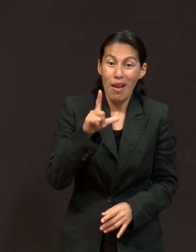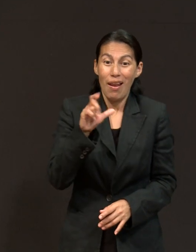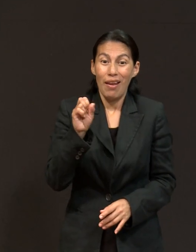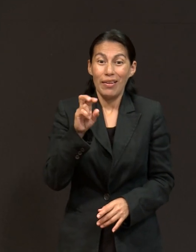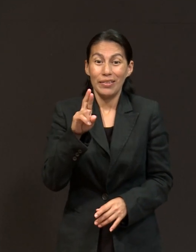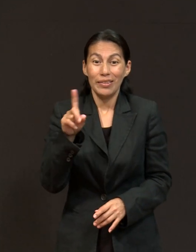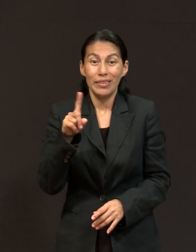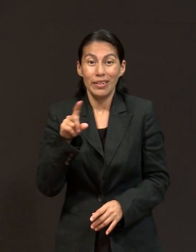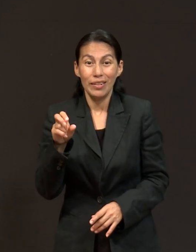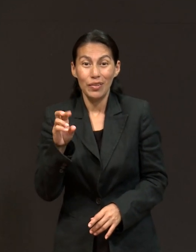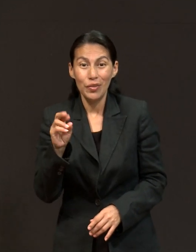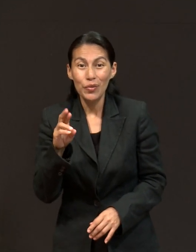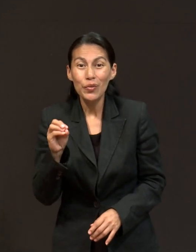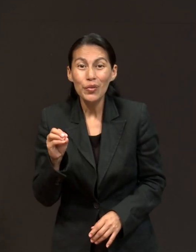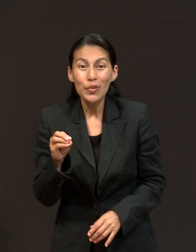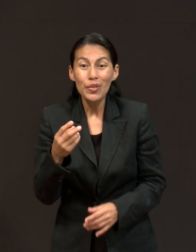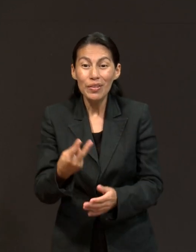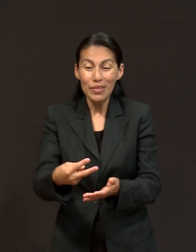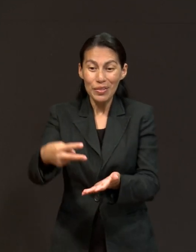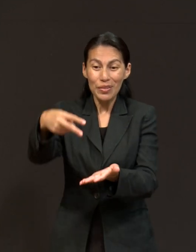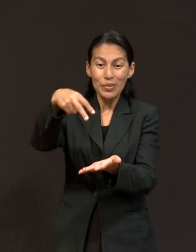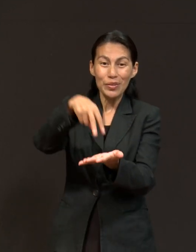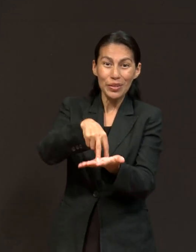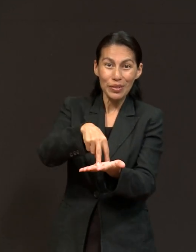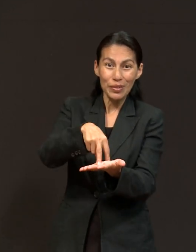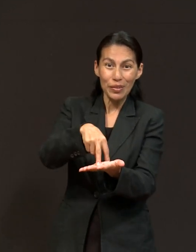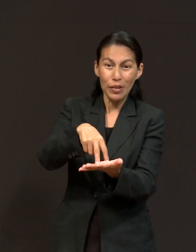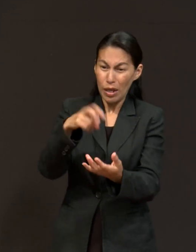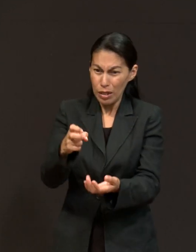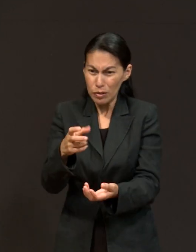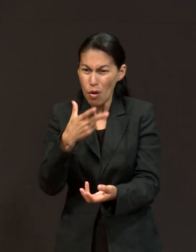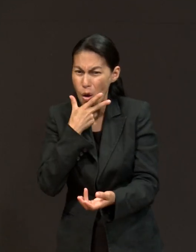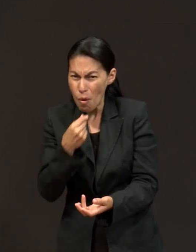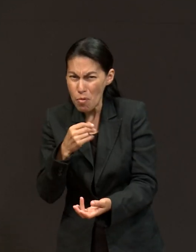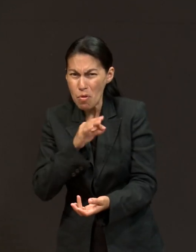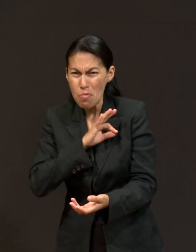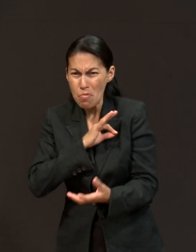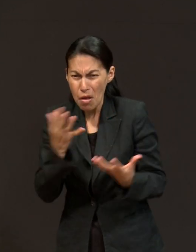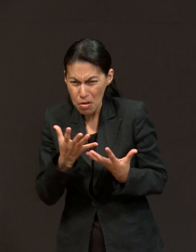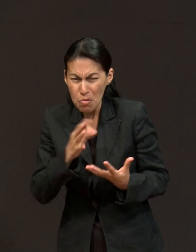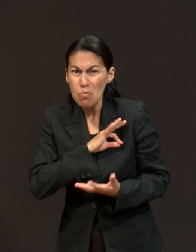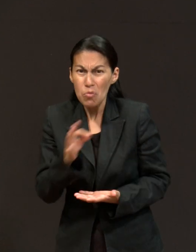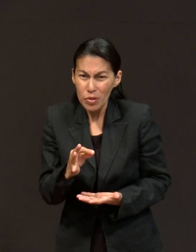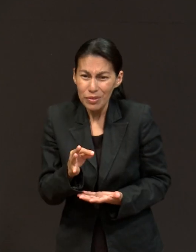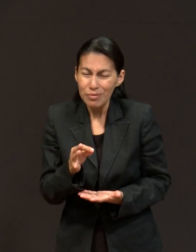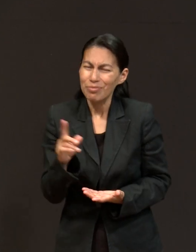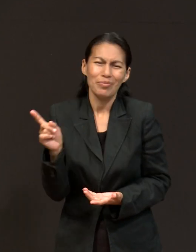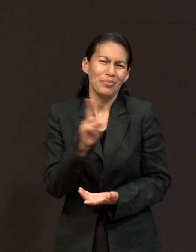resurrección de Lázaro. El compañerismo entre lo que el hombre puede hacer